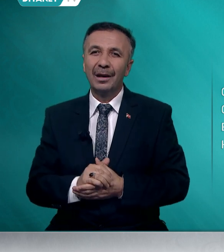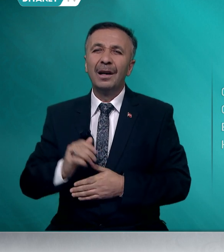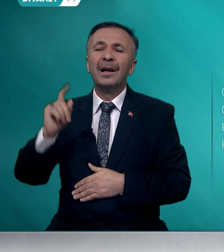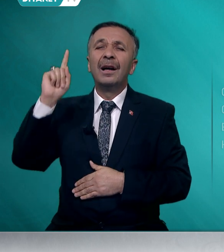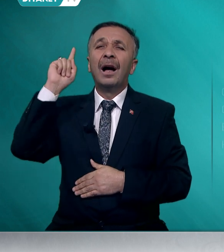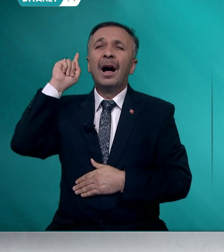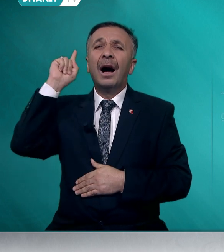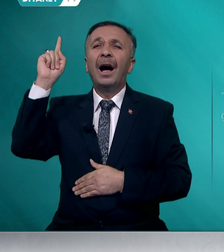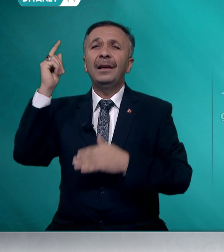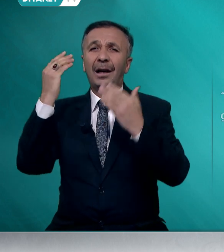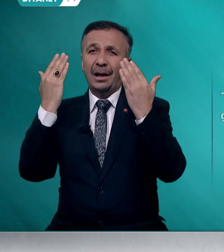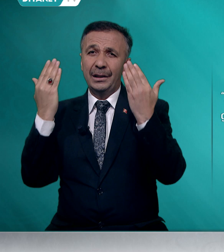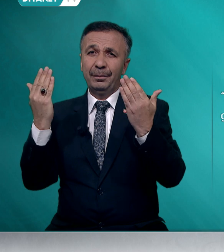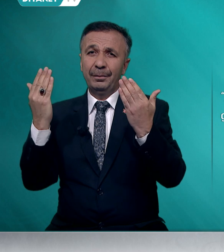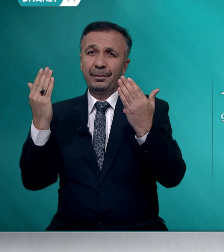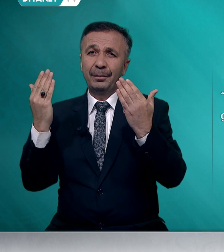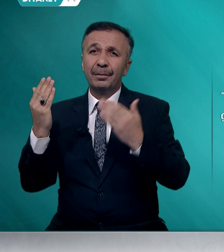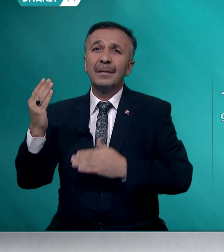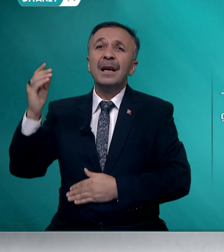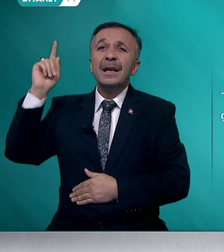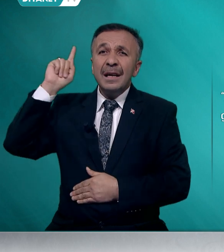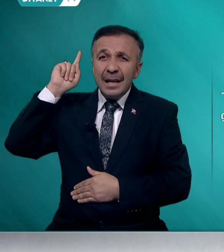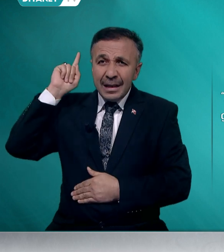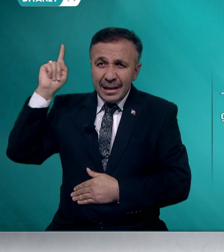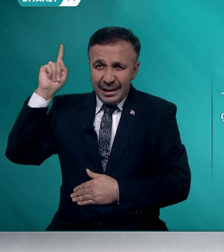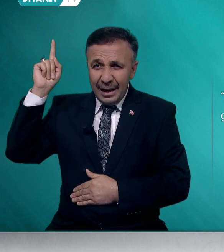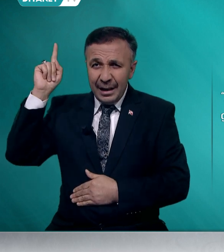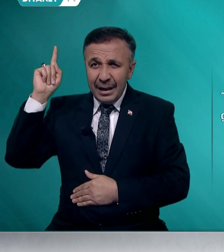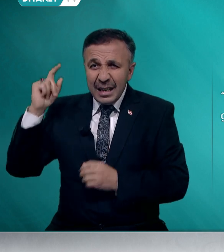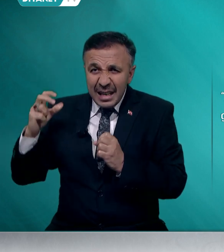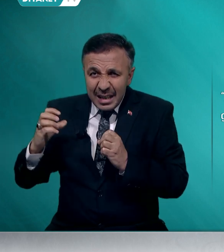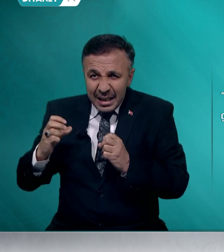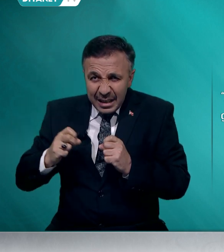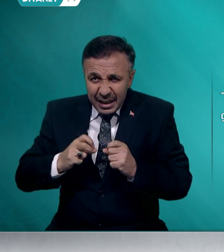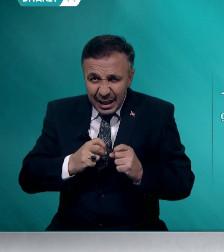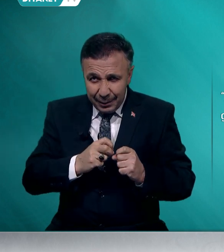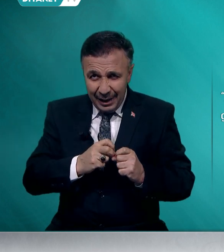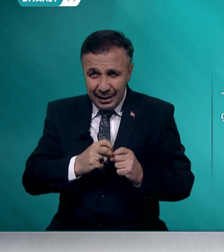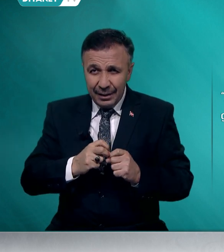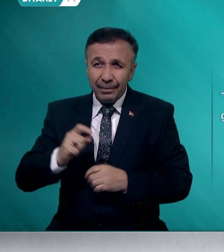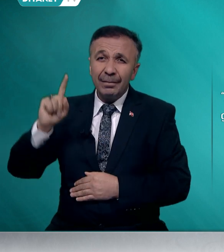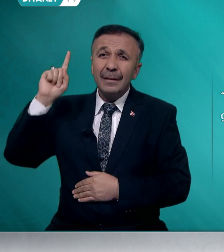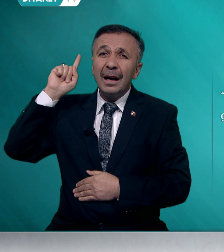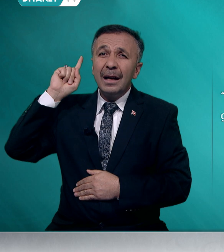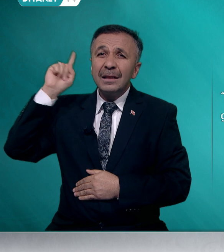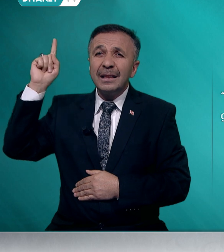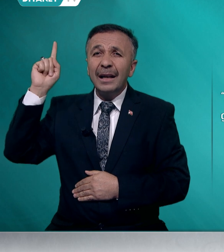Allah'ım seni zikretmek, sana